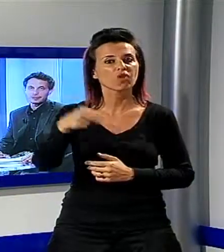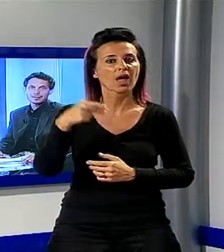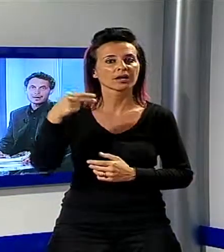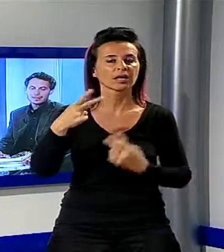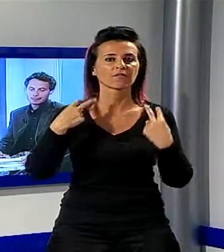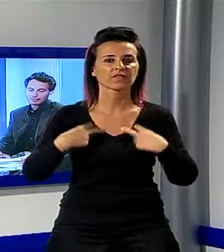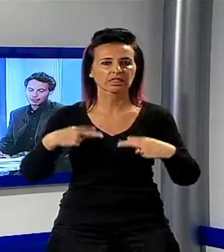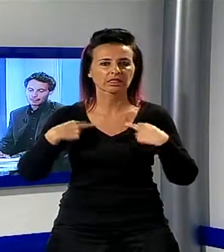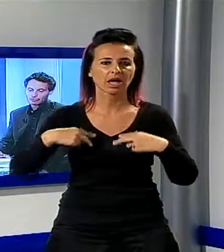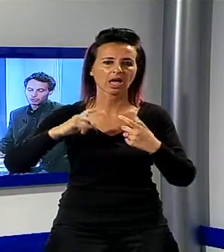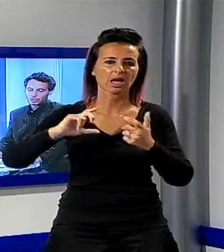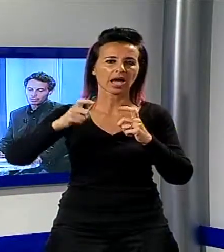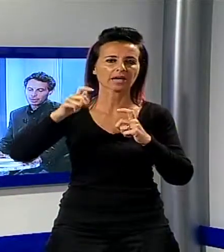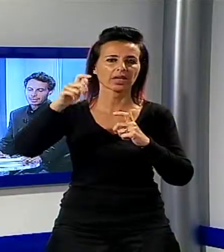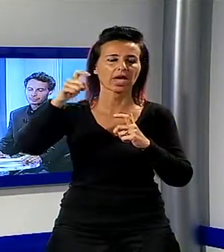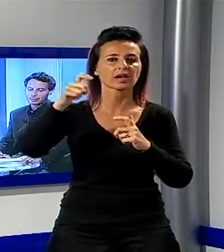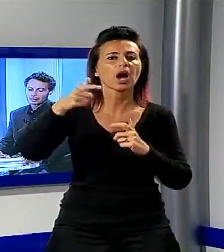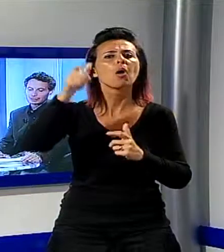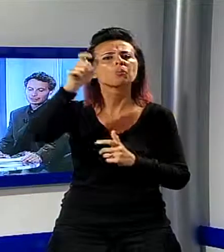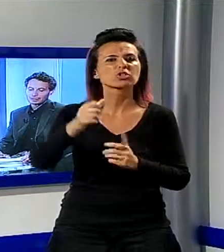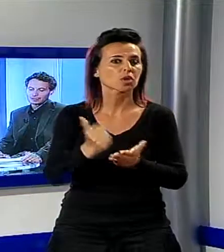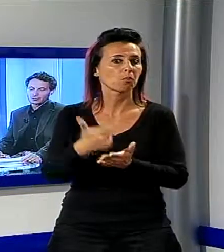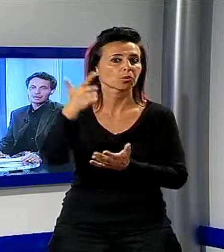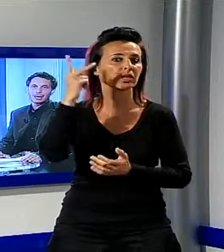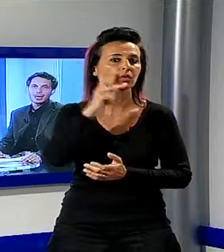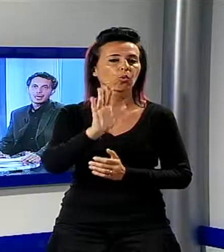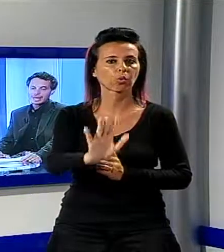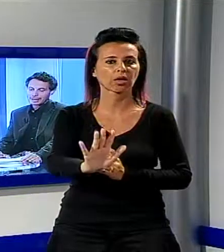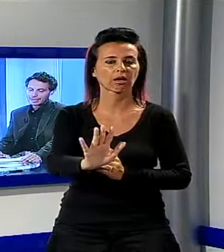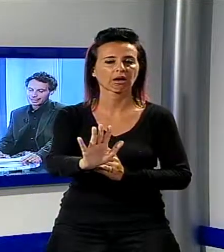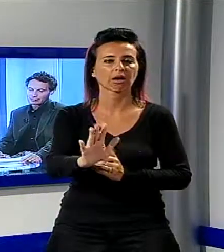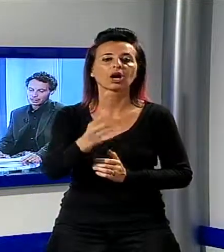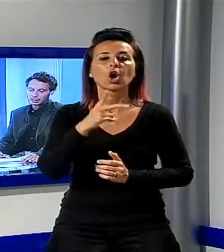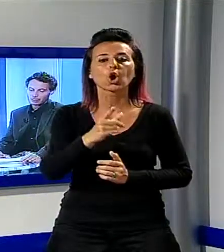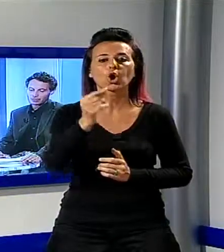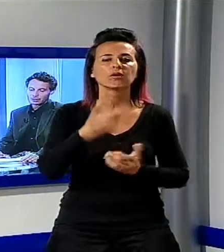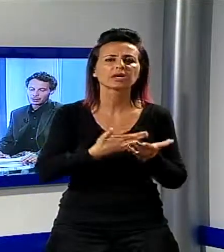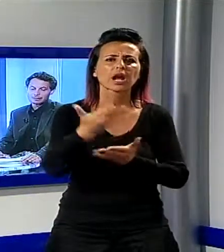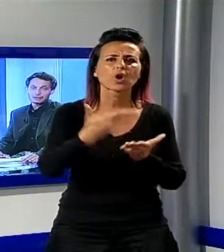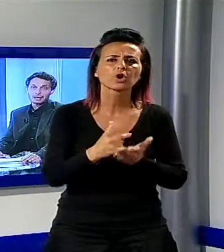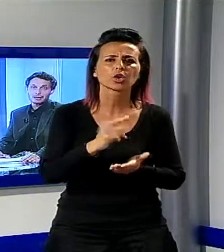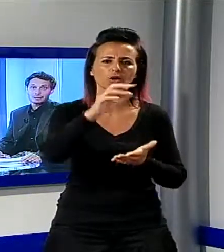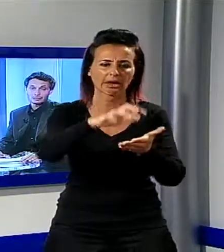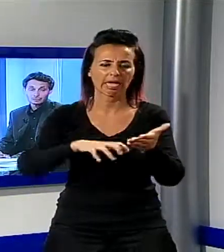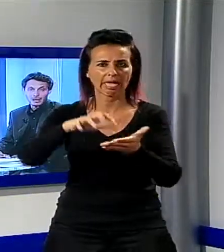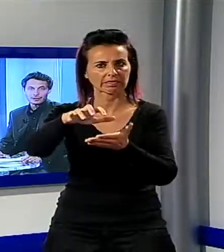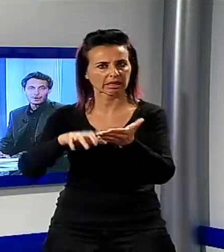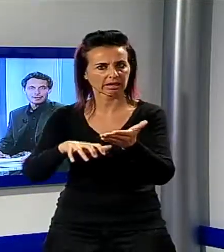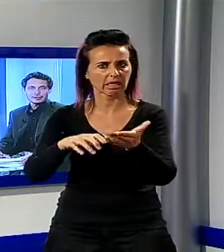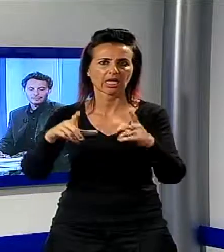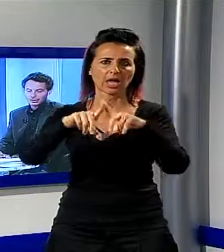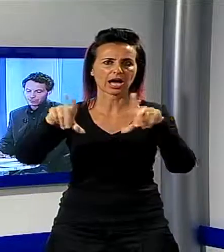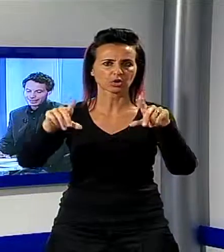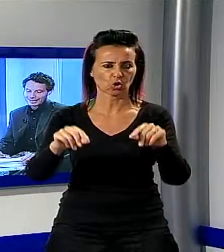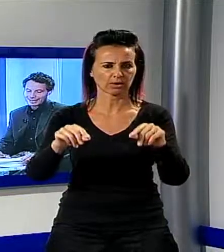protagonista del panorama musicale lucchese raccontati attraverso lettere e cartoline questo è l'epistolario